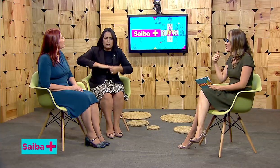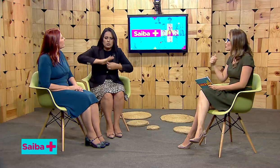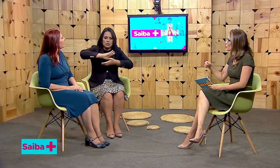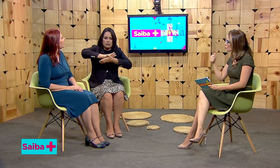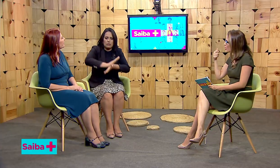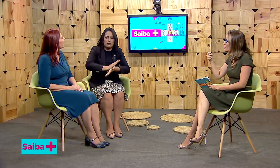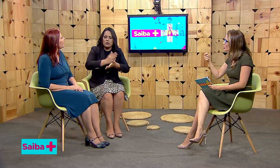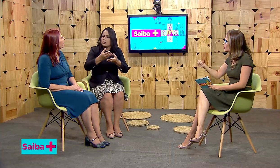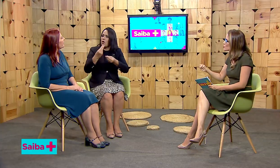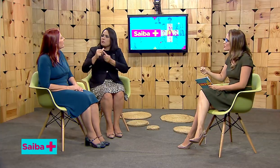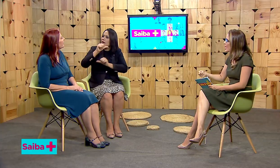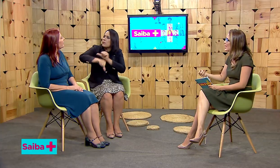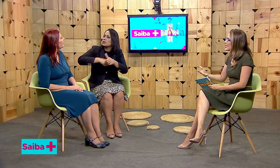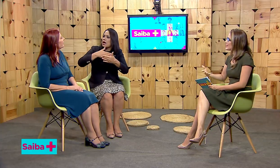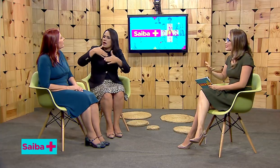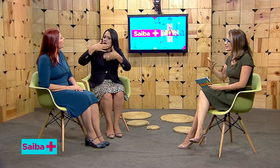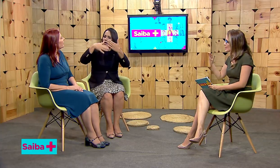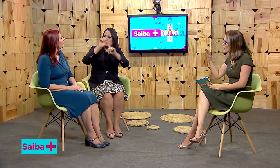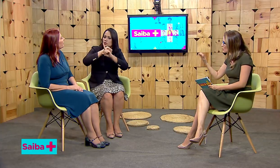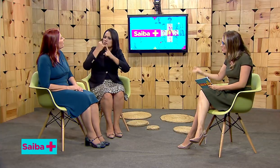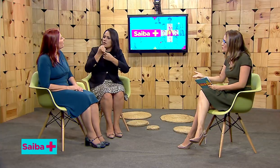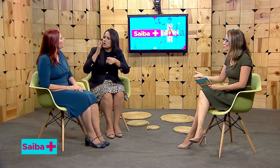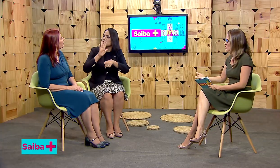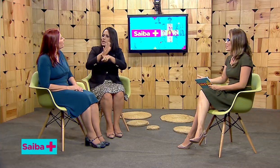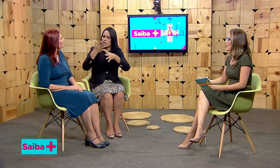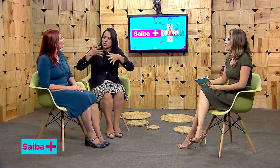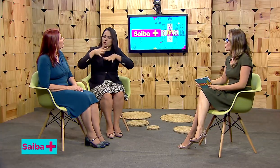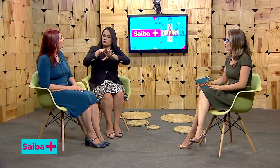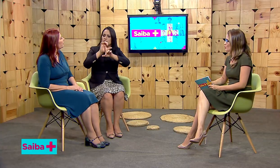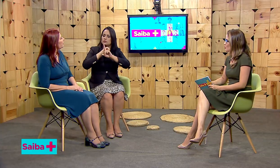pode realmente ajudar nessa inclusão social dos surdos?